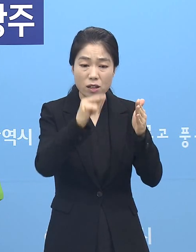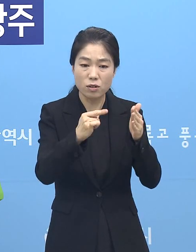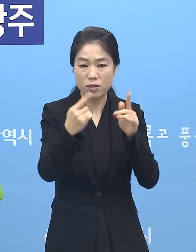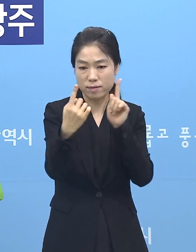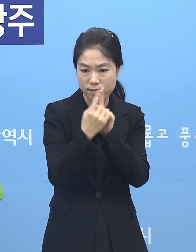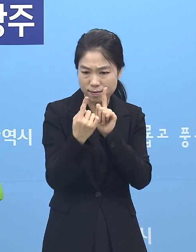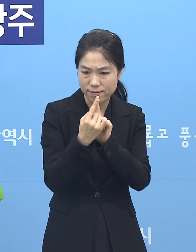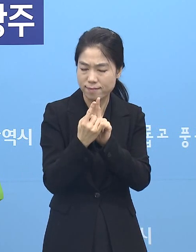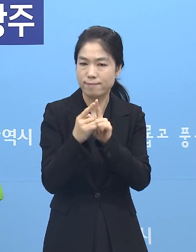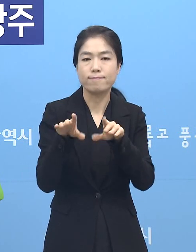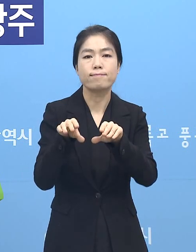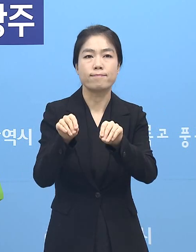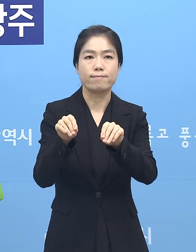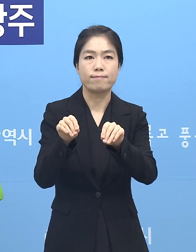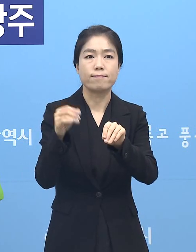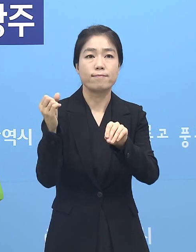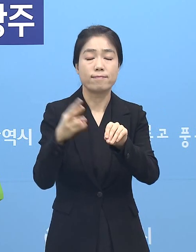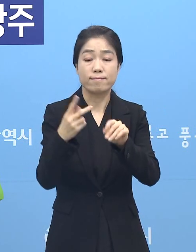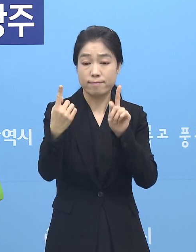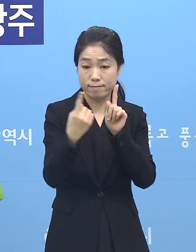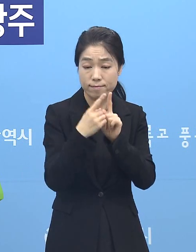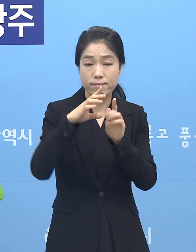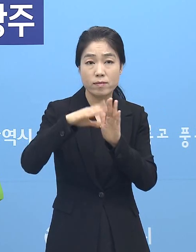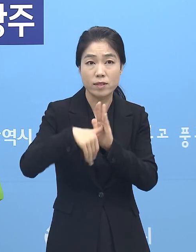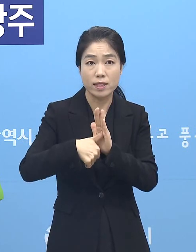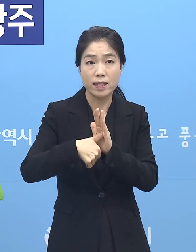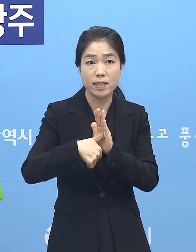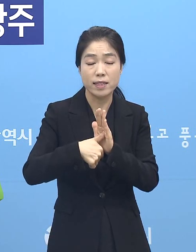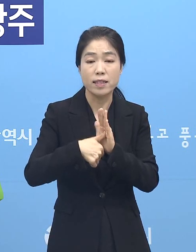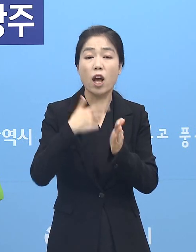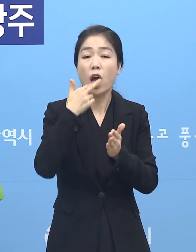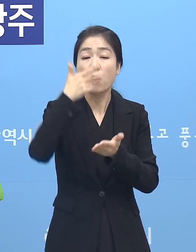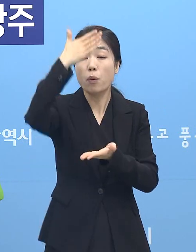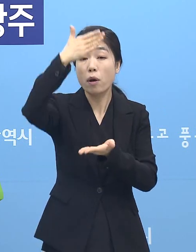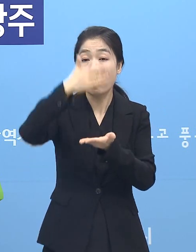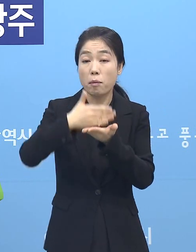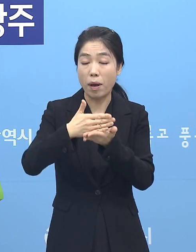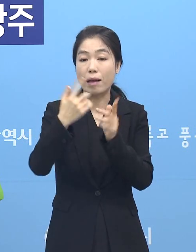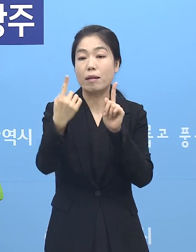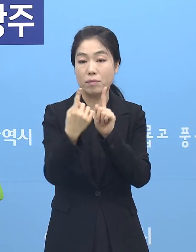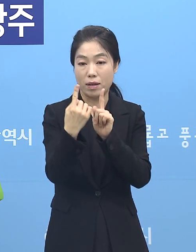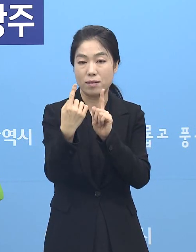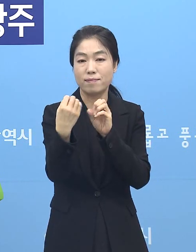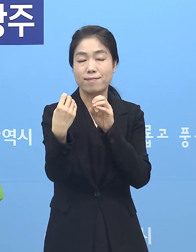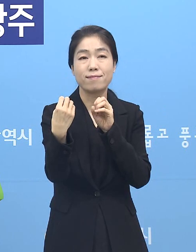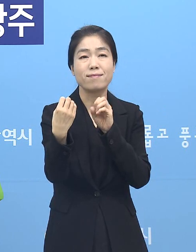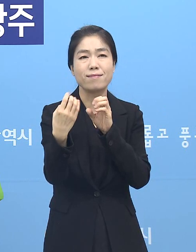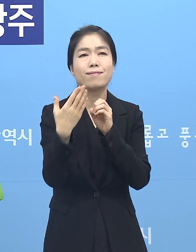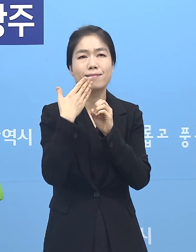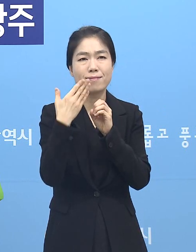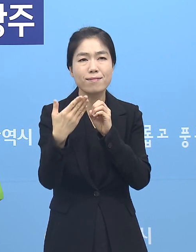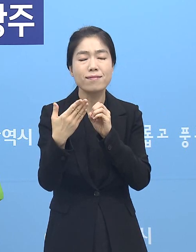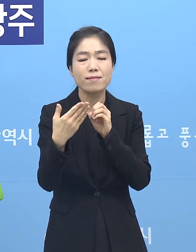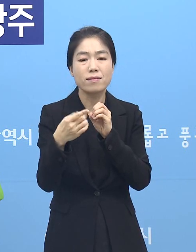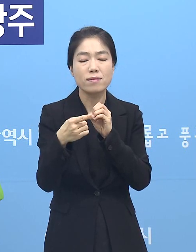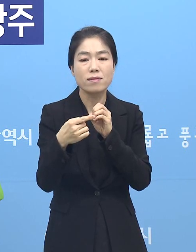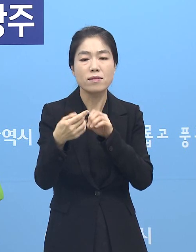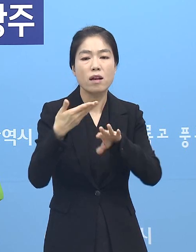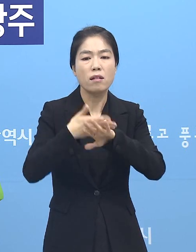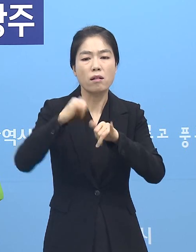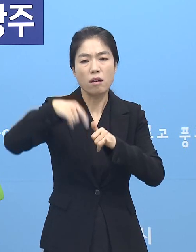일절 금지를 했었고 또 면회를 하더라도 보호막이 없으면 안 하는 걸로 해서 그런 외부 접촉을 최대한